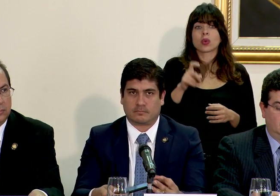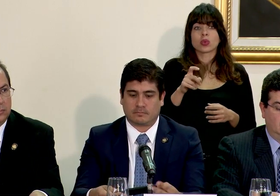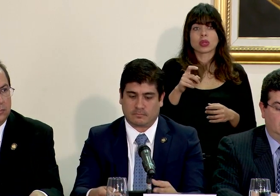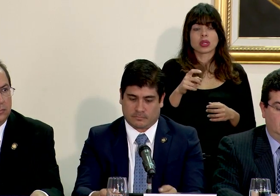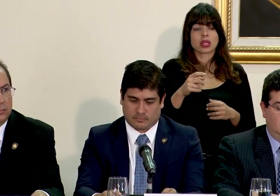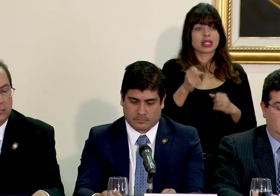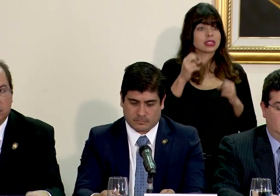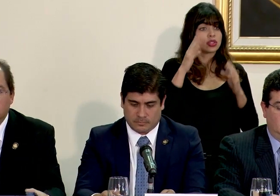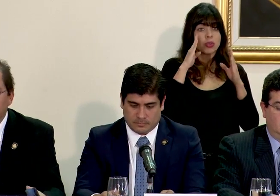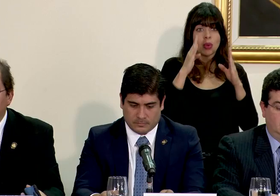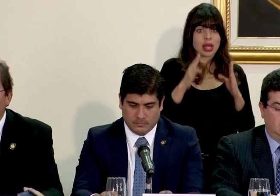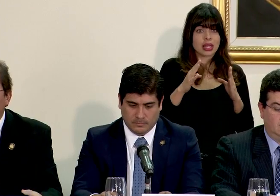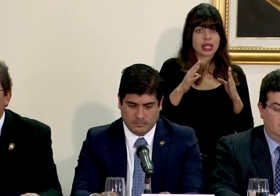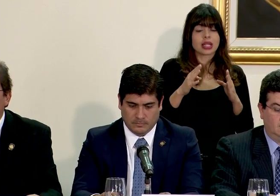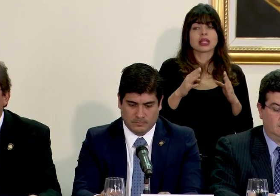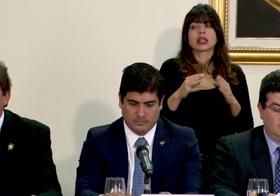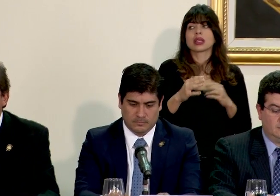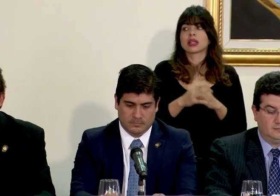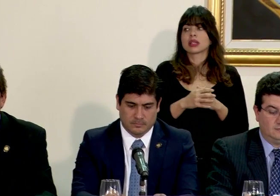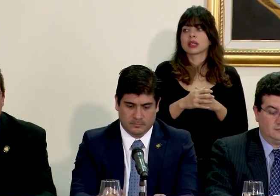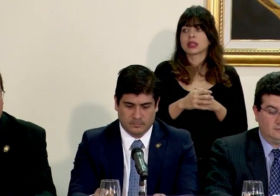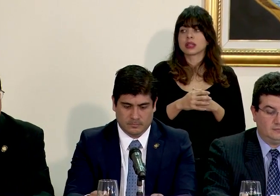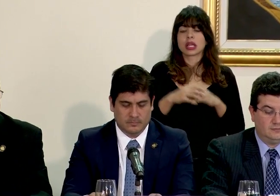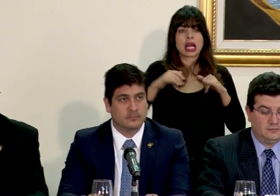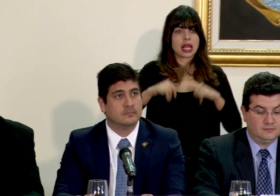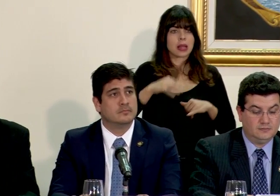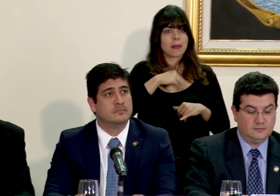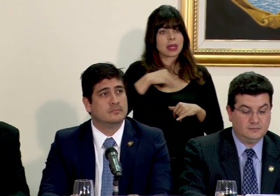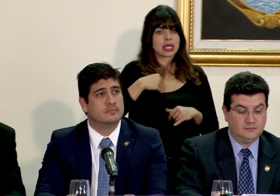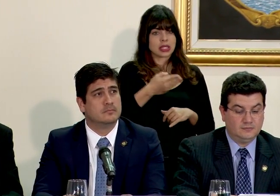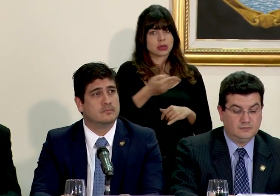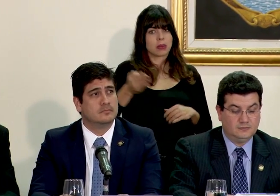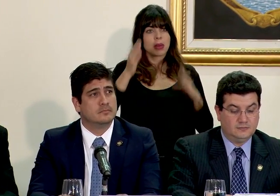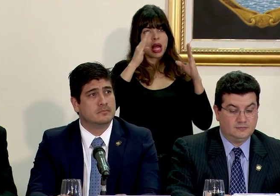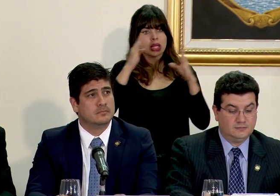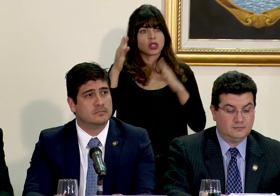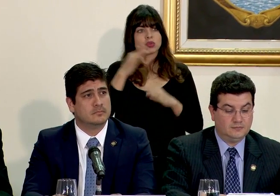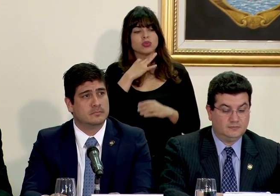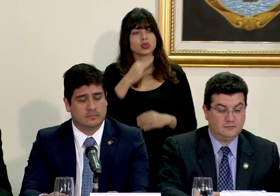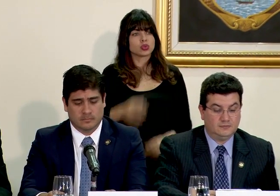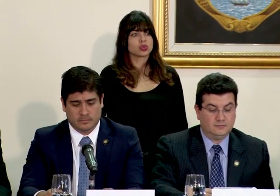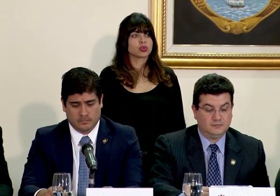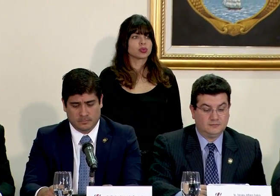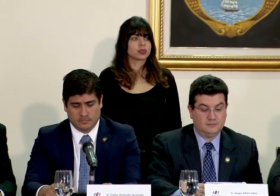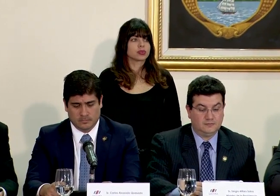abordar, aquí estarán los ministros para que sean atendidas con mucho gusto.